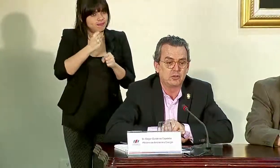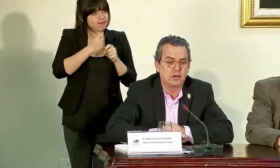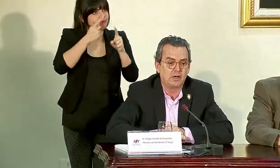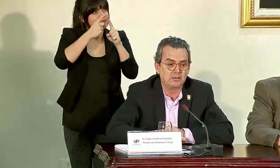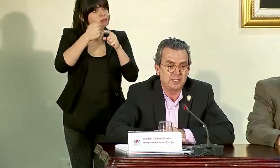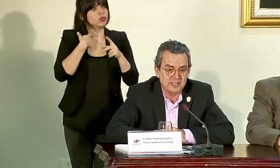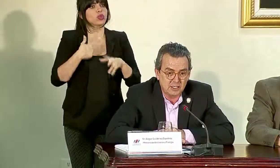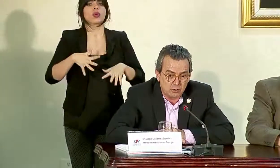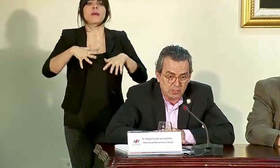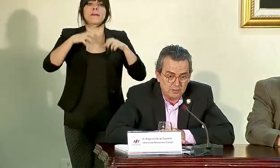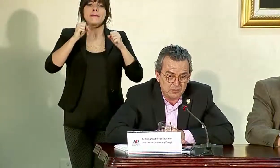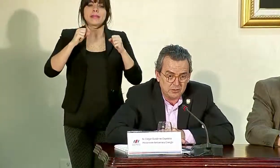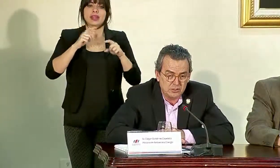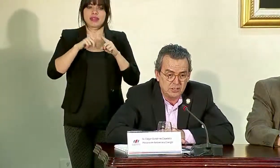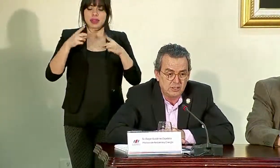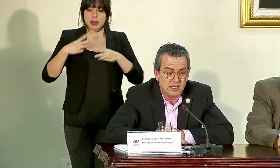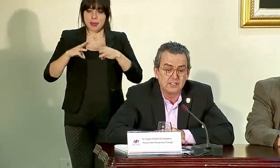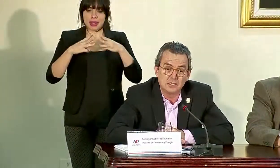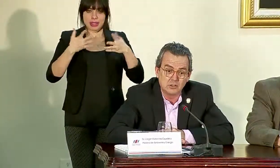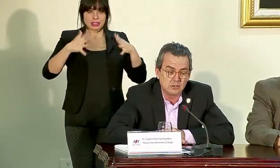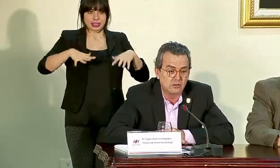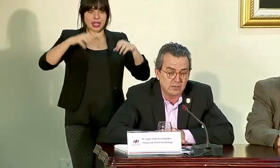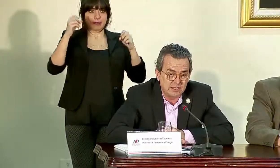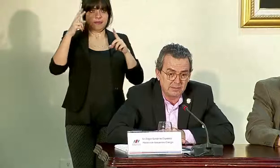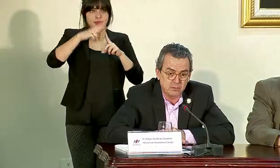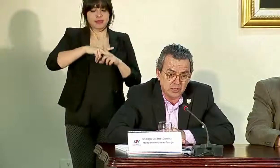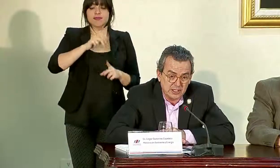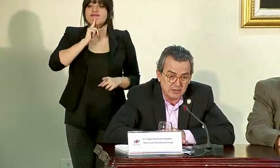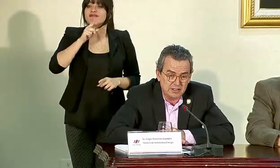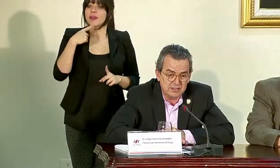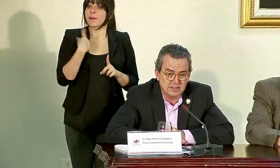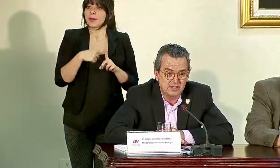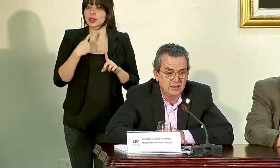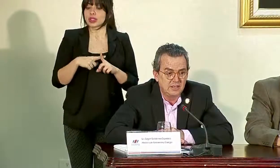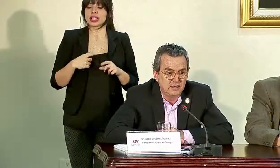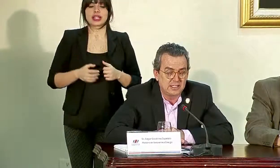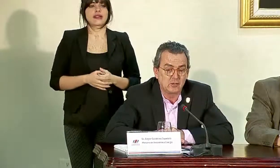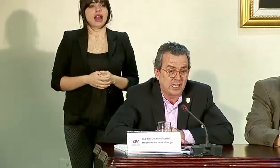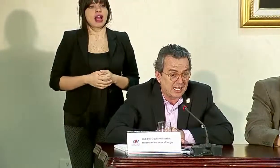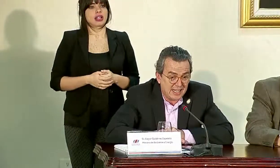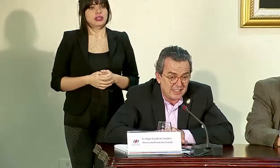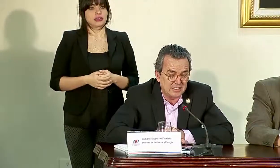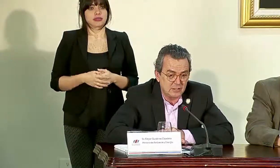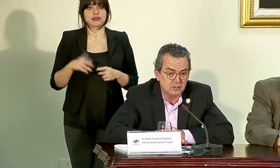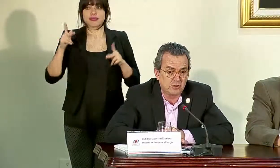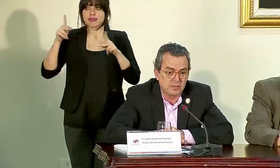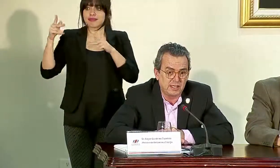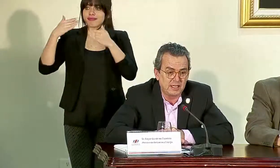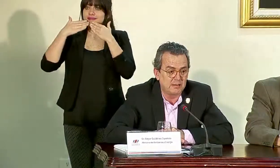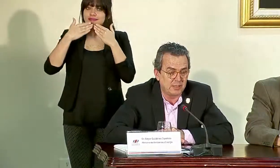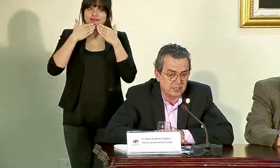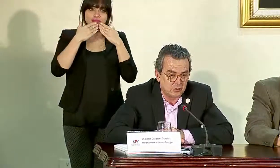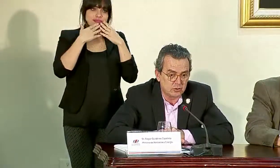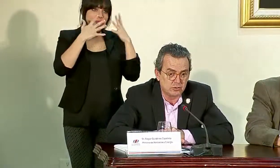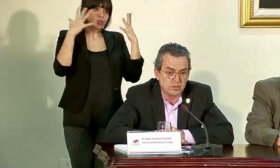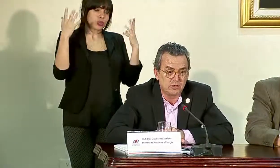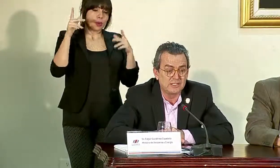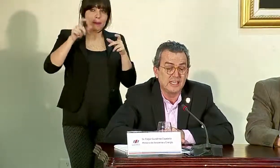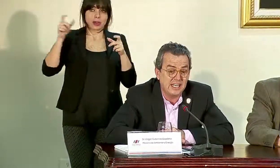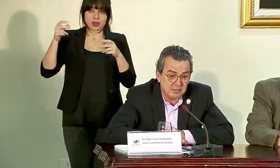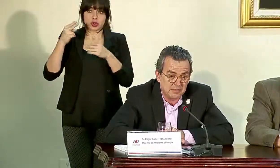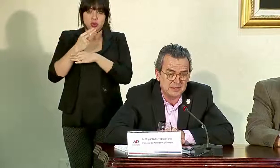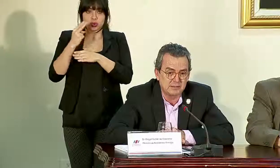hemos tomado las medidas que tomamos, que han sido realmente positivas. Se nos ha agradecido sobremanera de parte de los